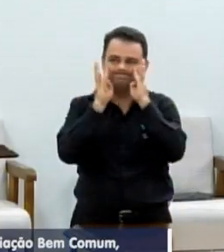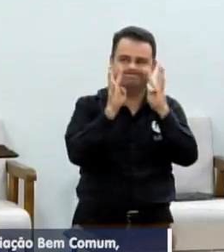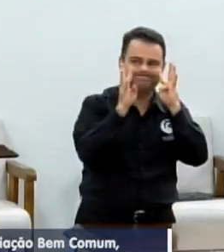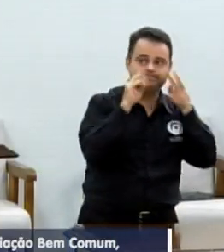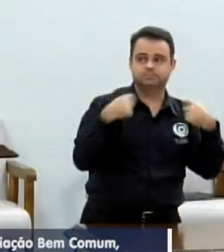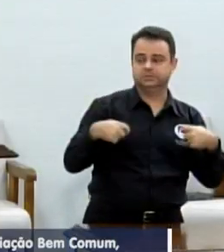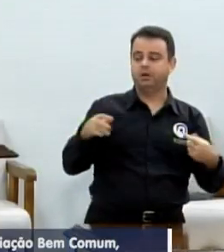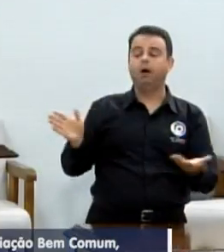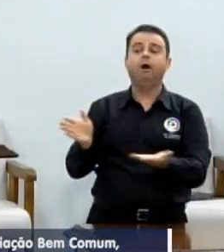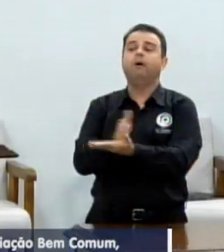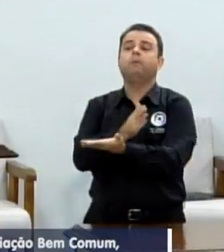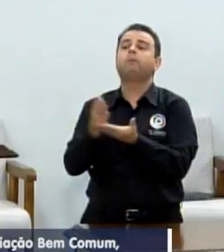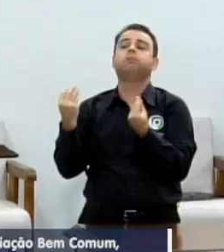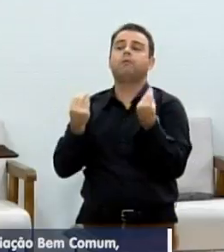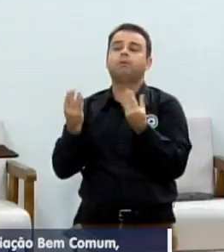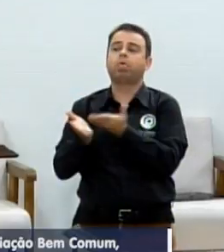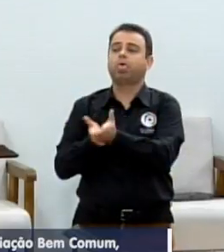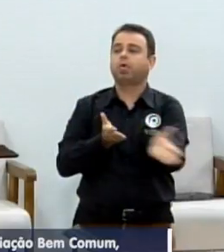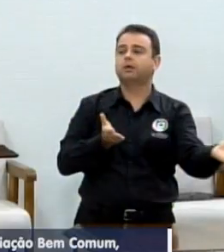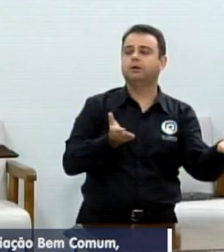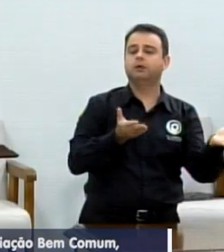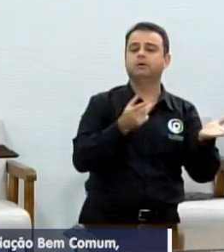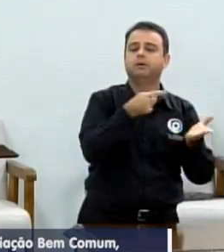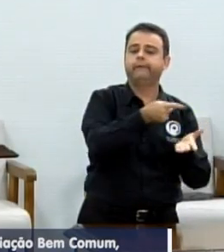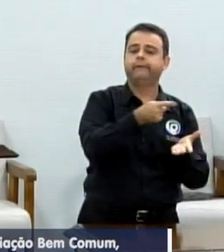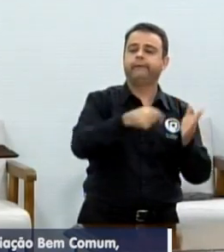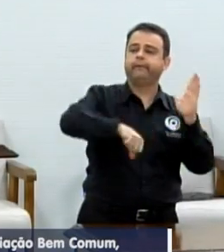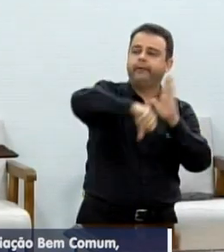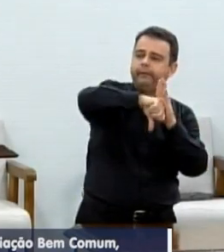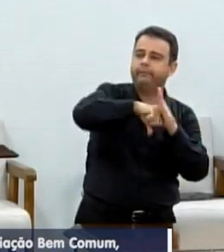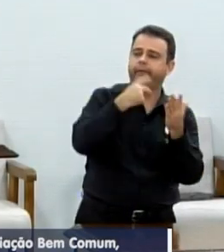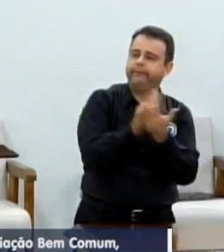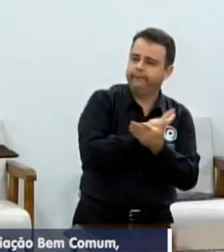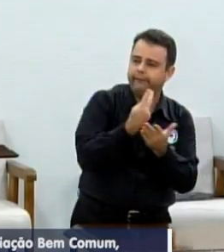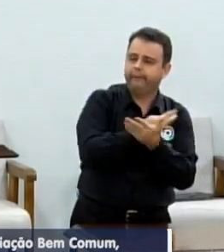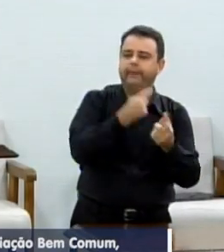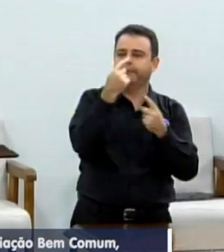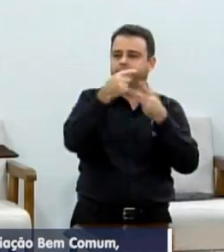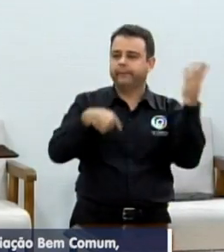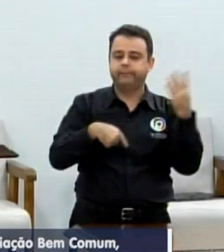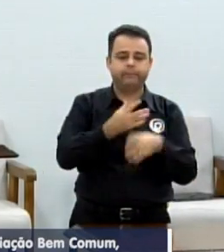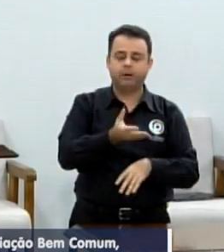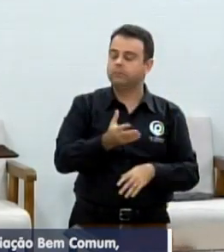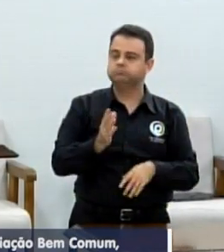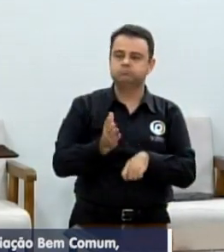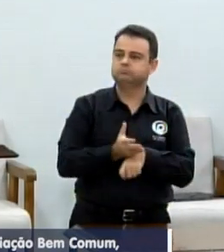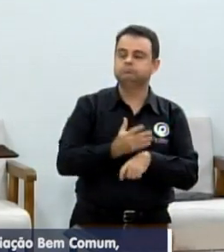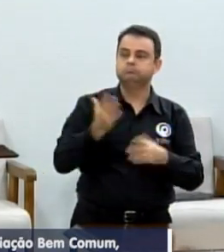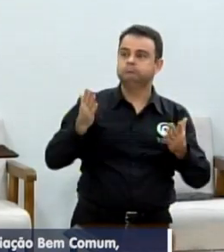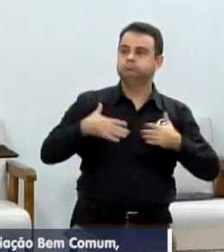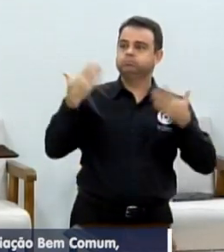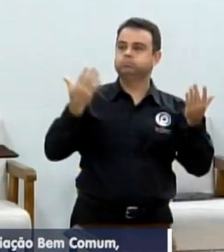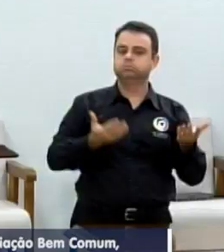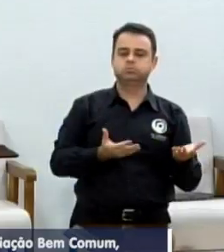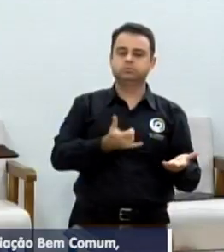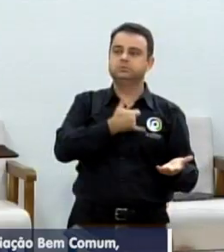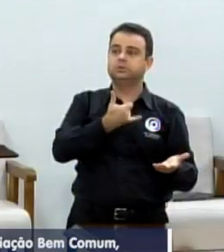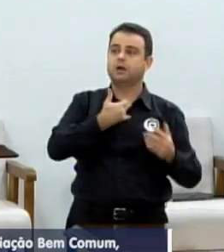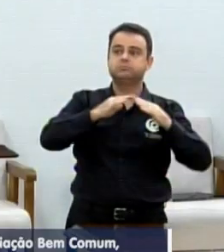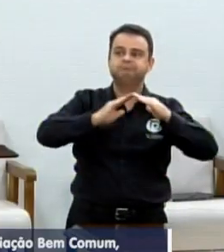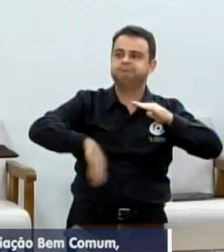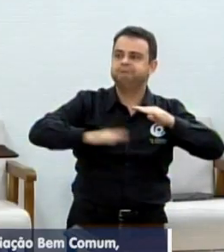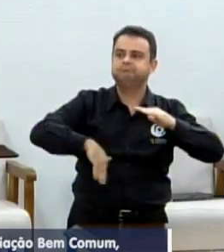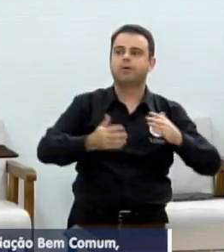na criminalidade e perdendo a vida precocemente. Então, nós vamos iniciar esse trabalho lá no João Paulo,